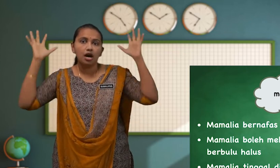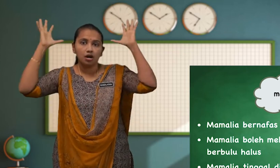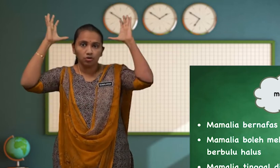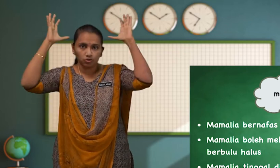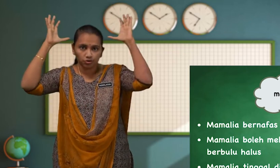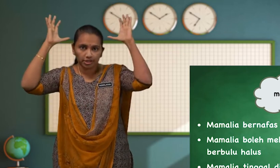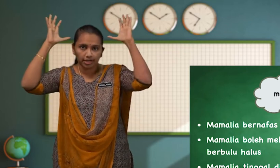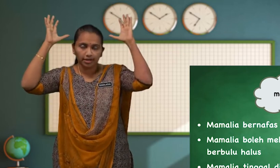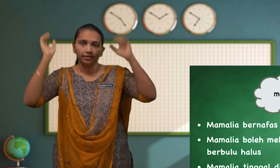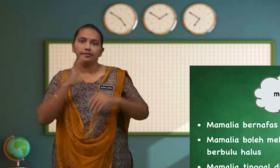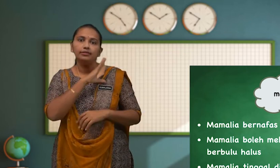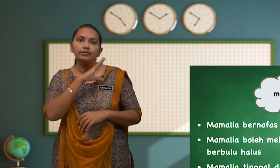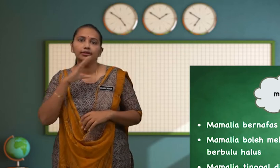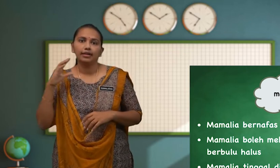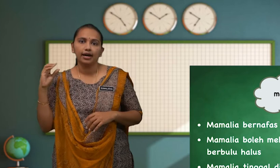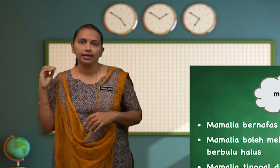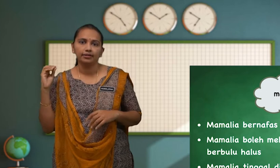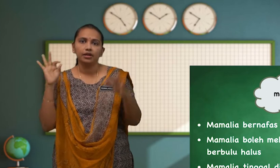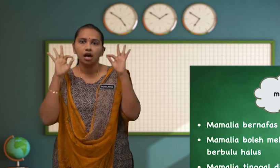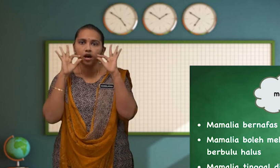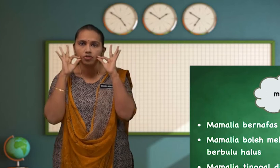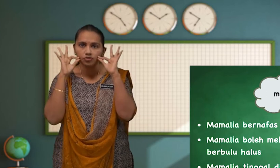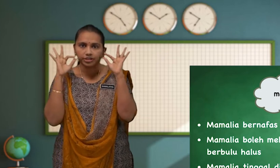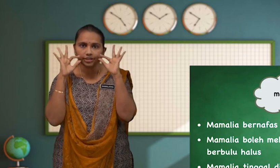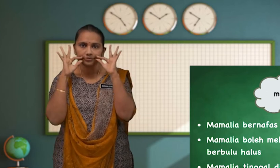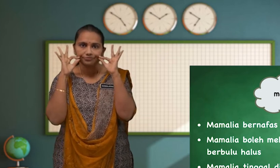Rusa Dan Kucing